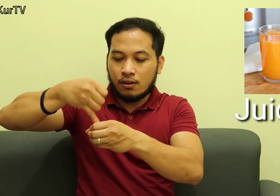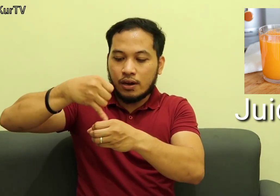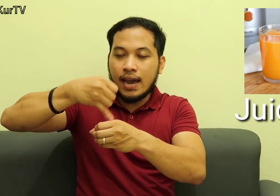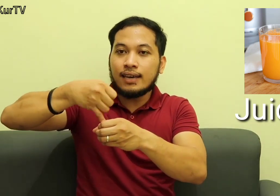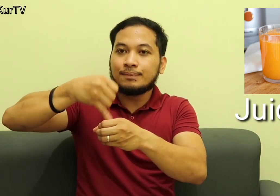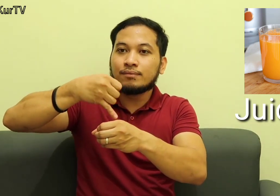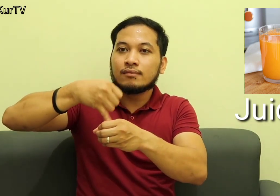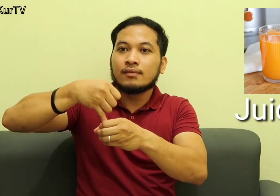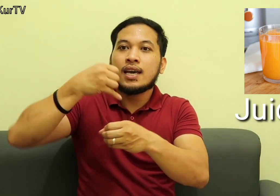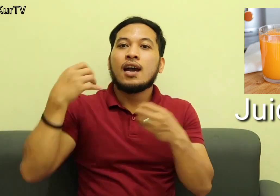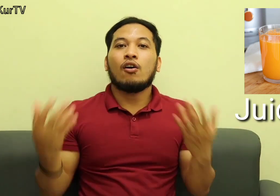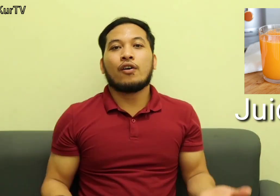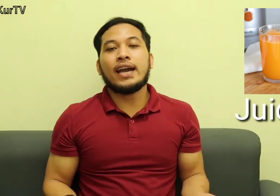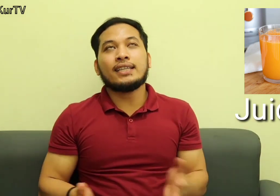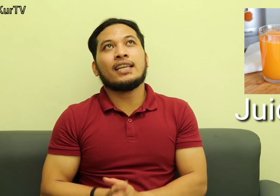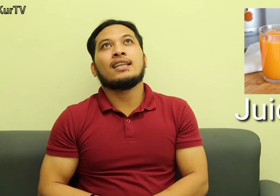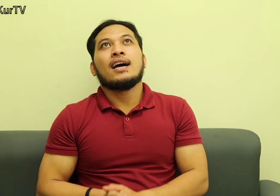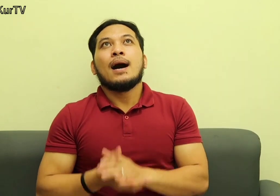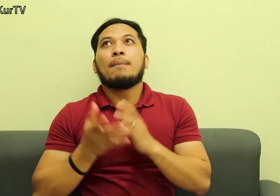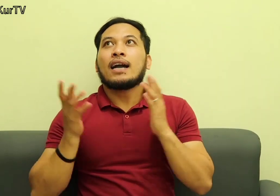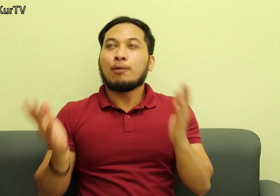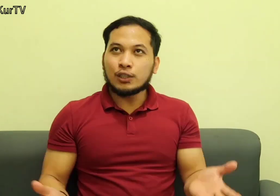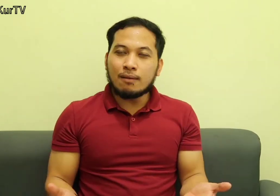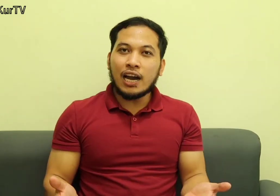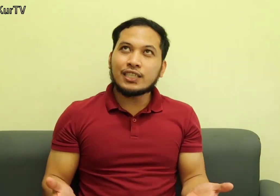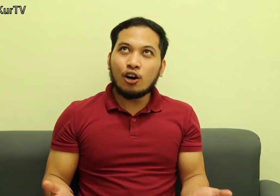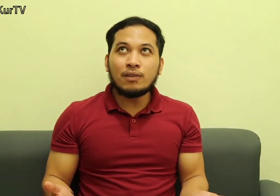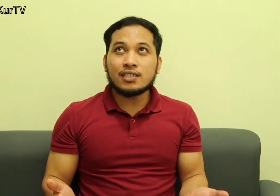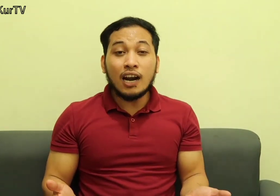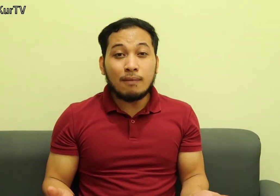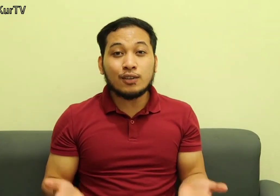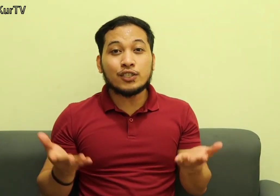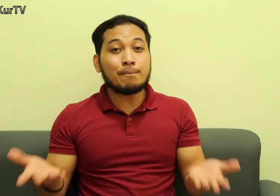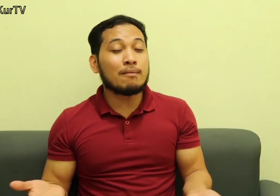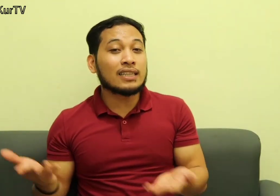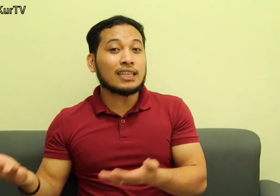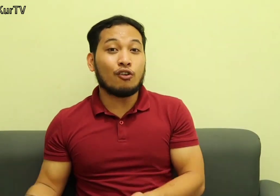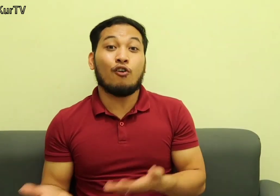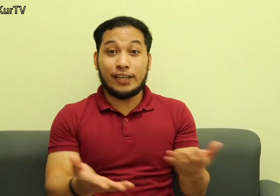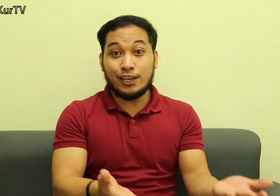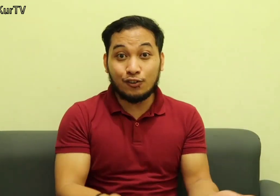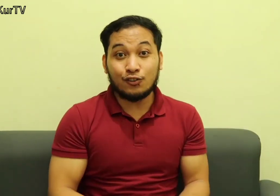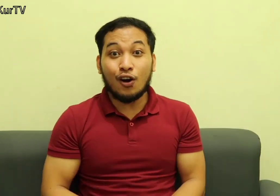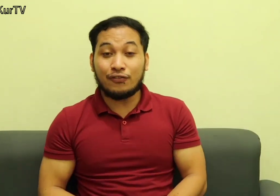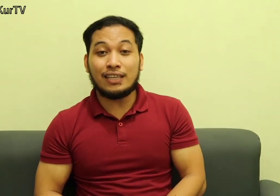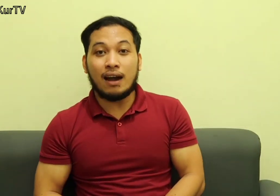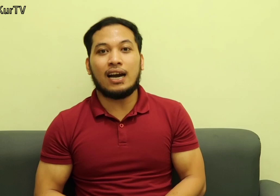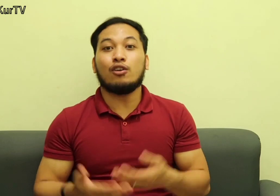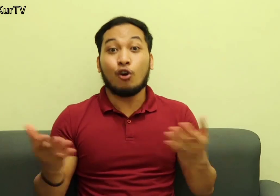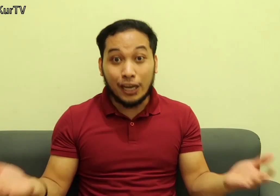Okay Okay And then Pagka pupunta naman kayo Sa loob ng Starbucks So, syempre Magtatanong Order nyo doon Coffee Diba? Alangan umorder